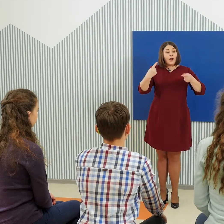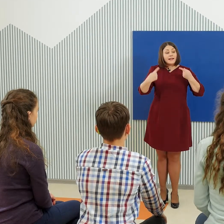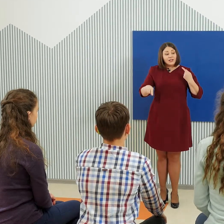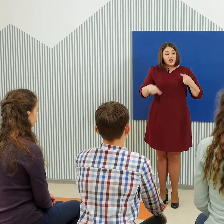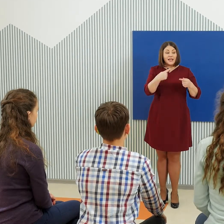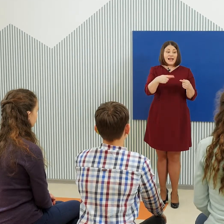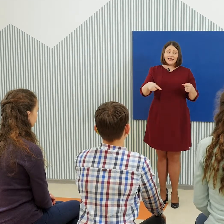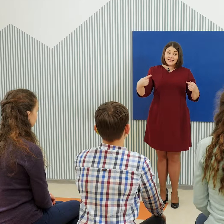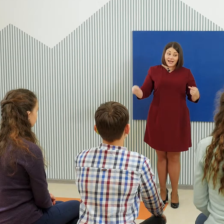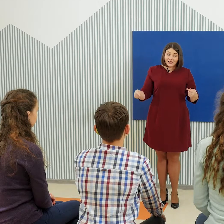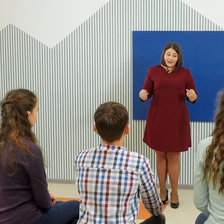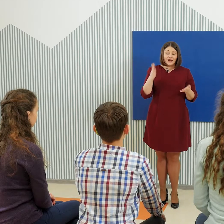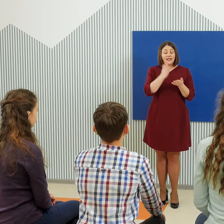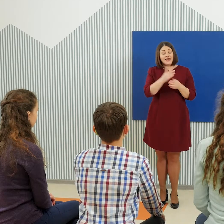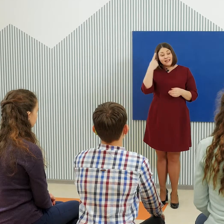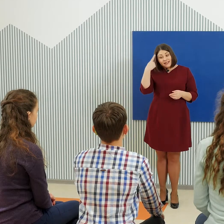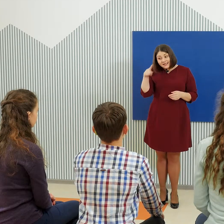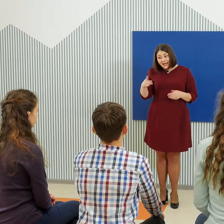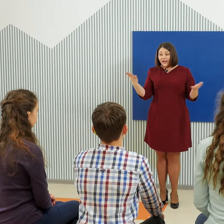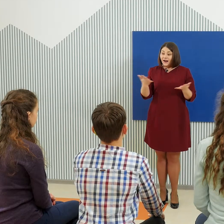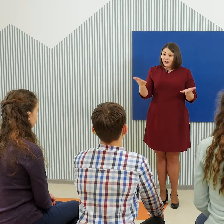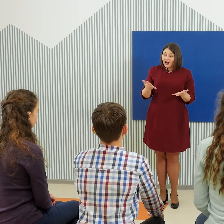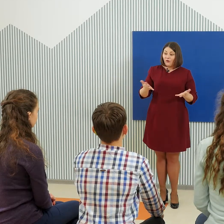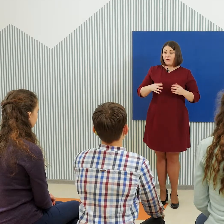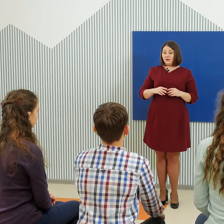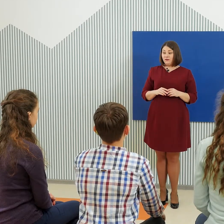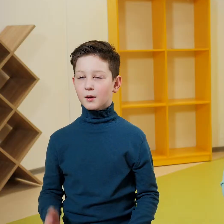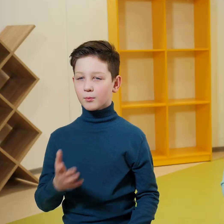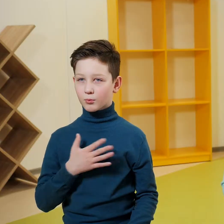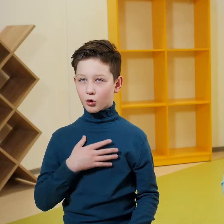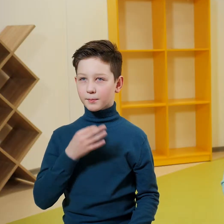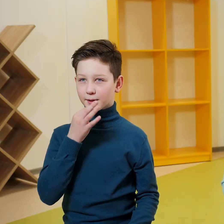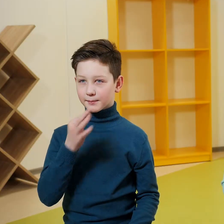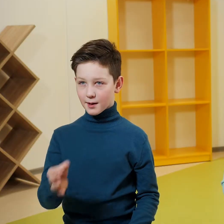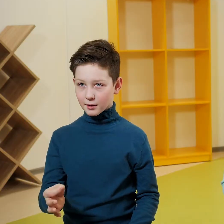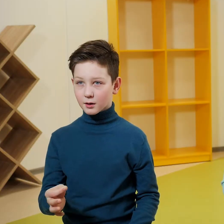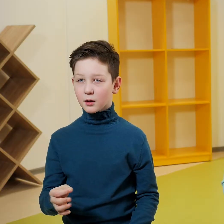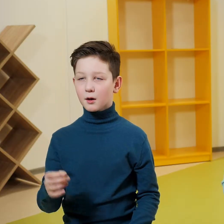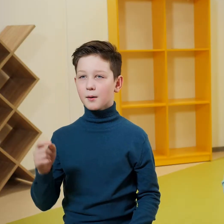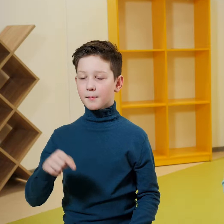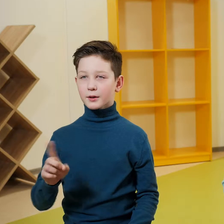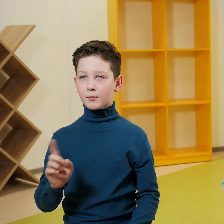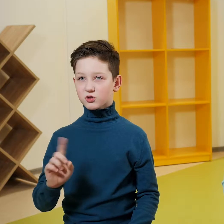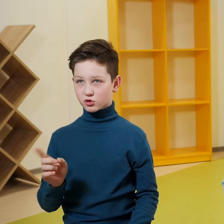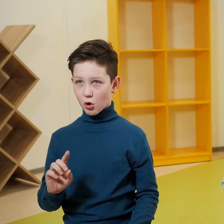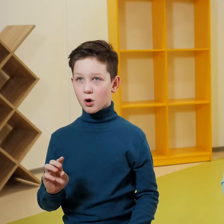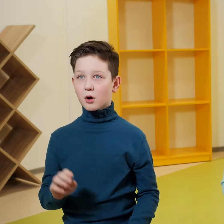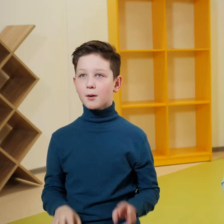отличается от остальных. Есть идея? Какой? Мой пример. Потому что Маша